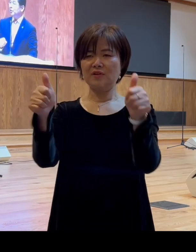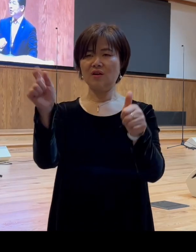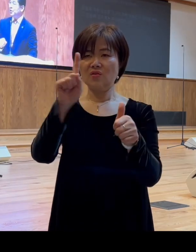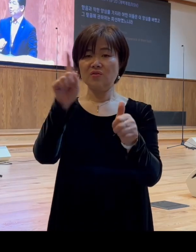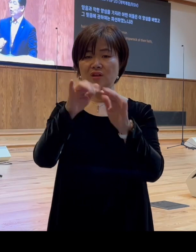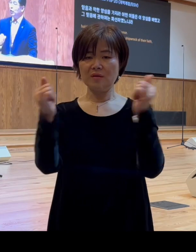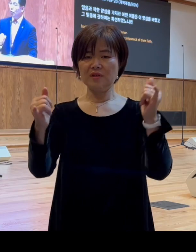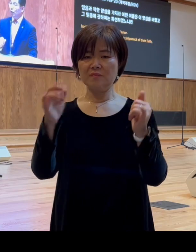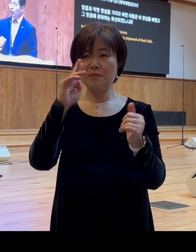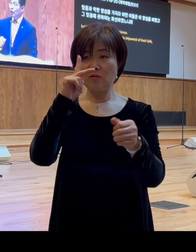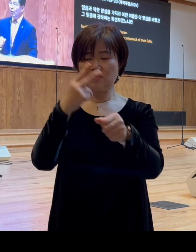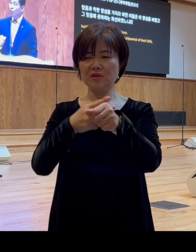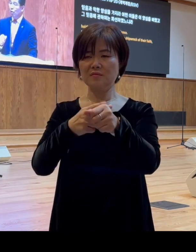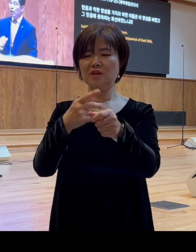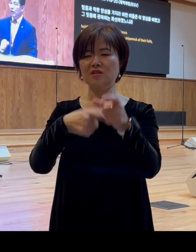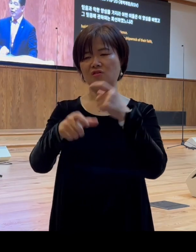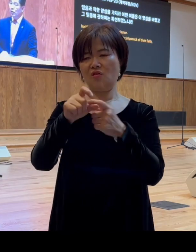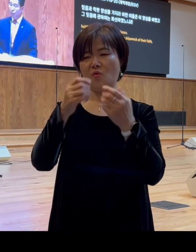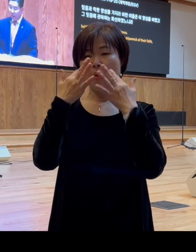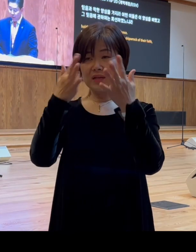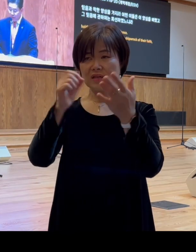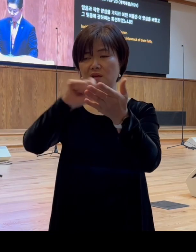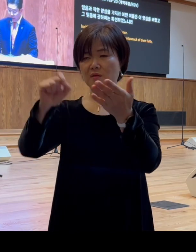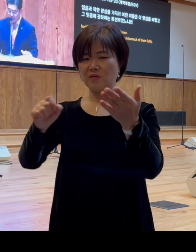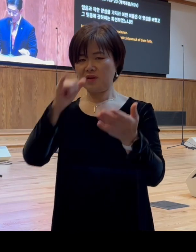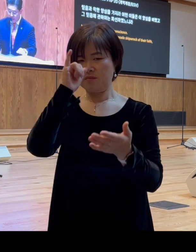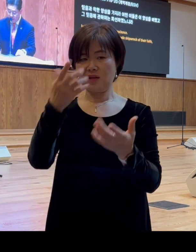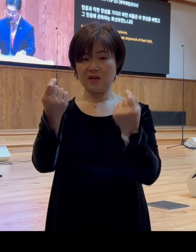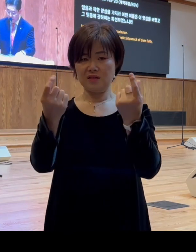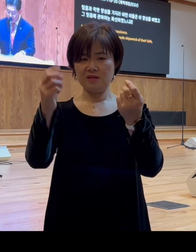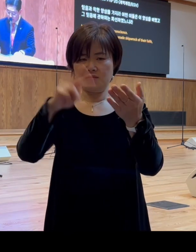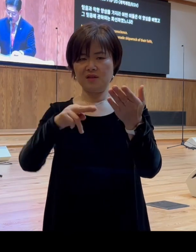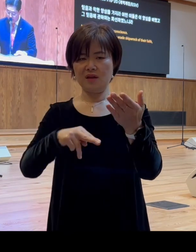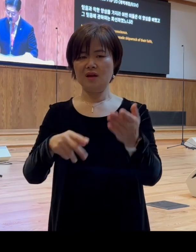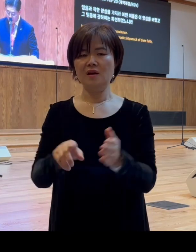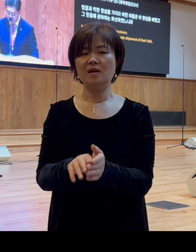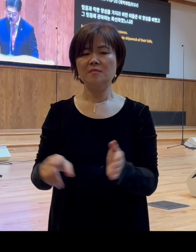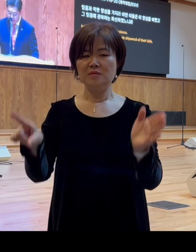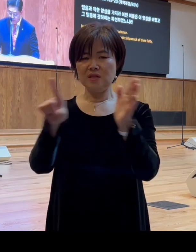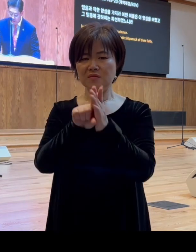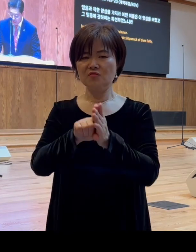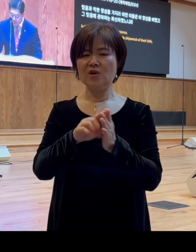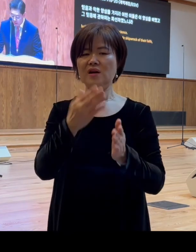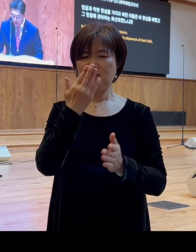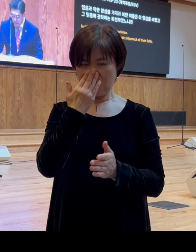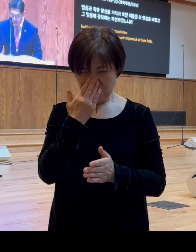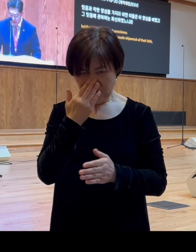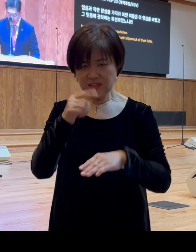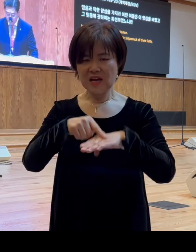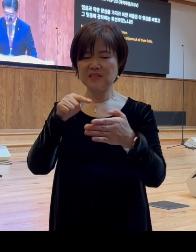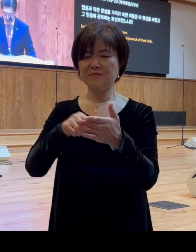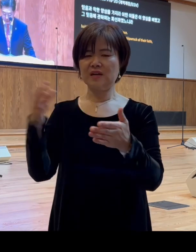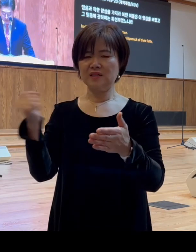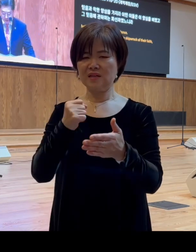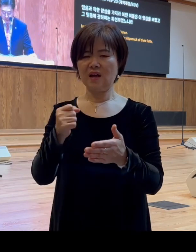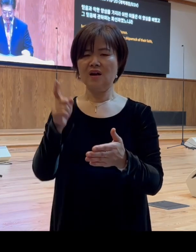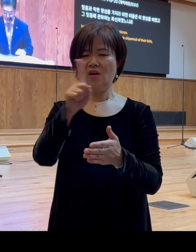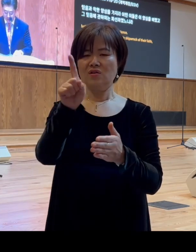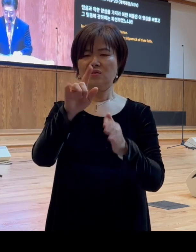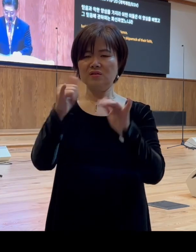바울이 더 명확하게 언급하고 있습니다 우리 같이 한번 읽겠습니다 시작 믿음과 착한 양심을 가지라 어떤